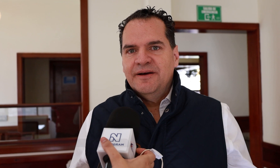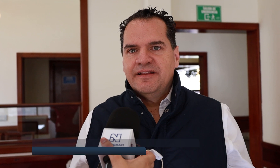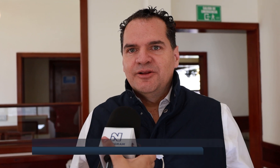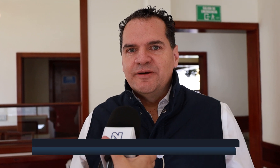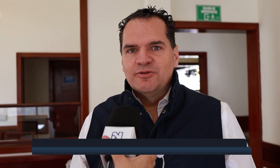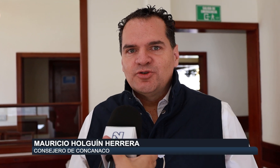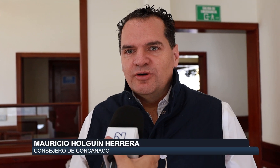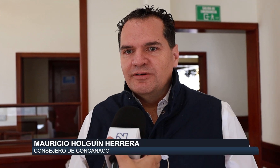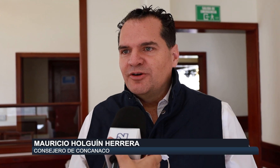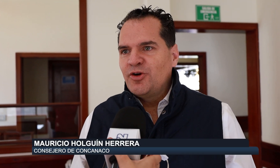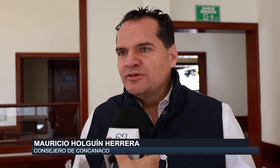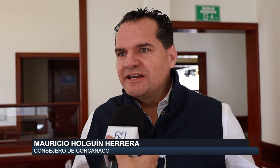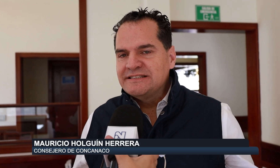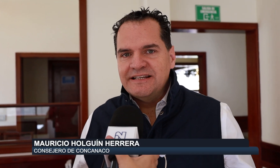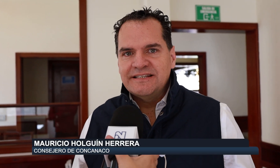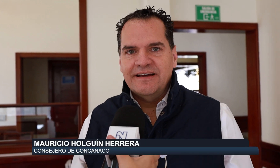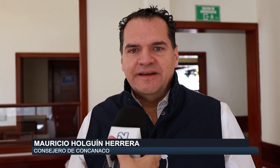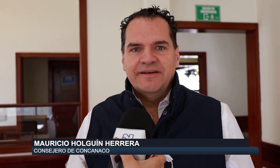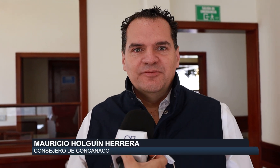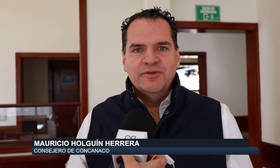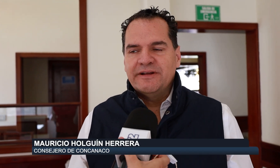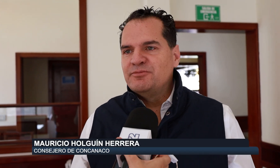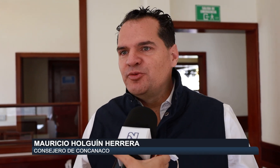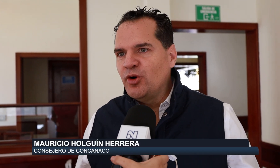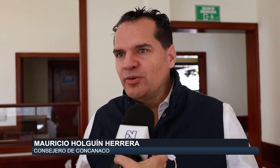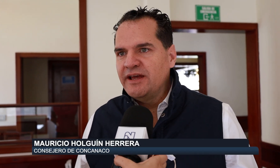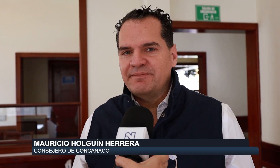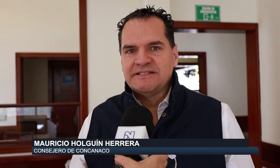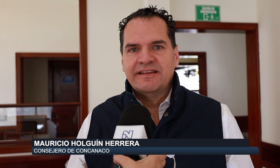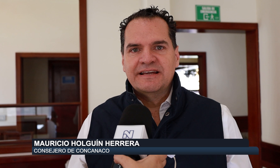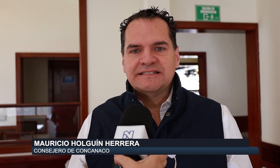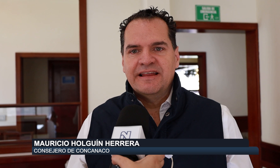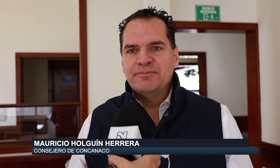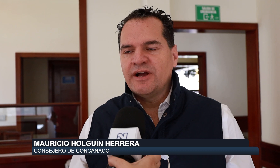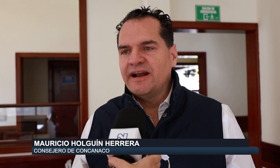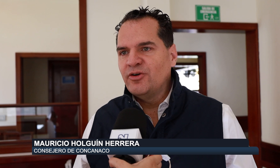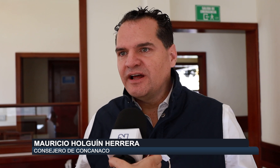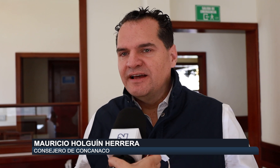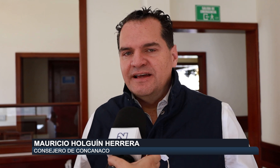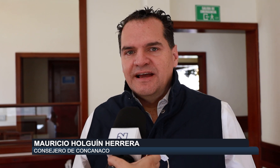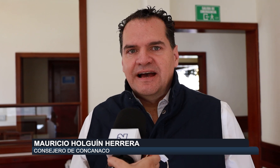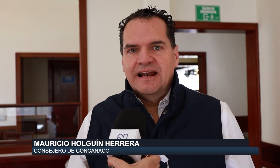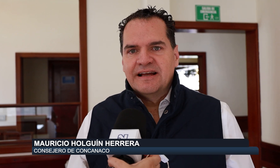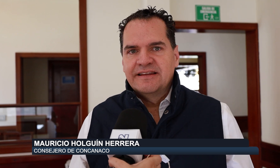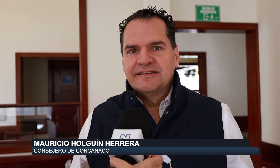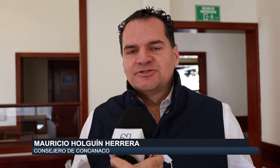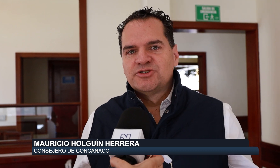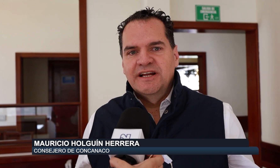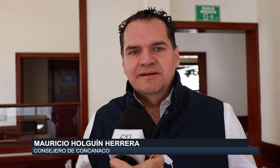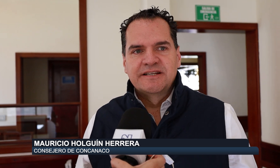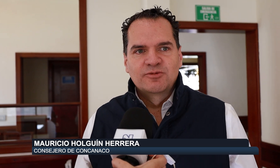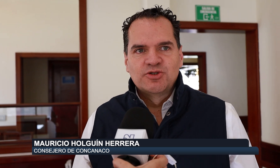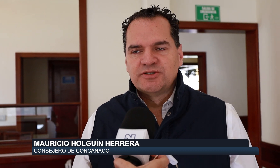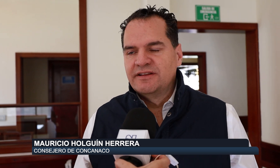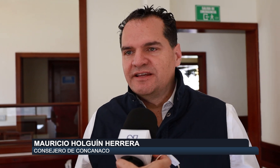debate que la verdad lo vemos con tristeza, un debate muy pobre, a pesar de que se da por ganadora a la candidata